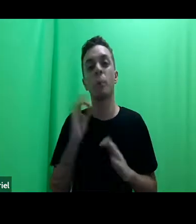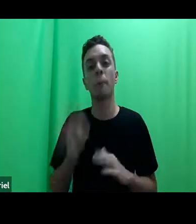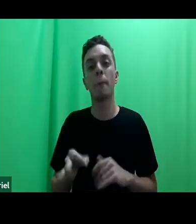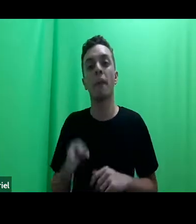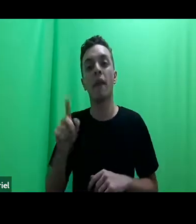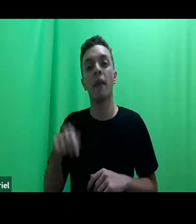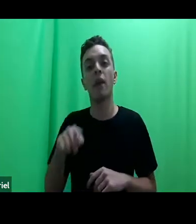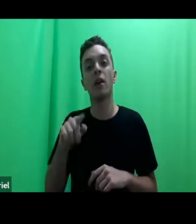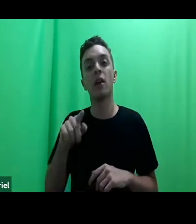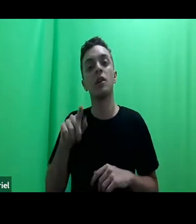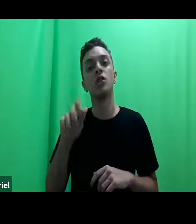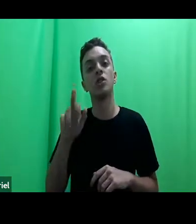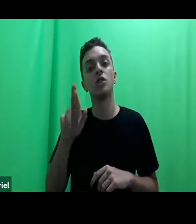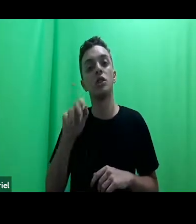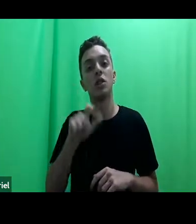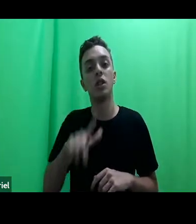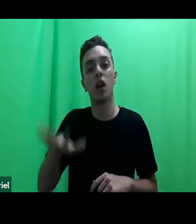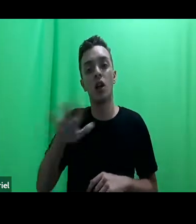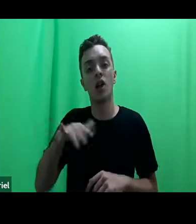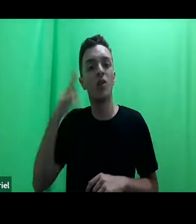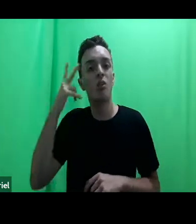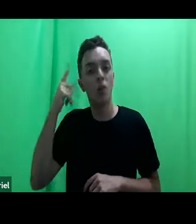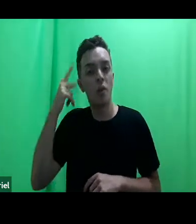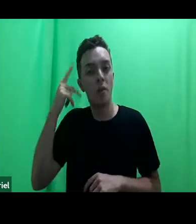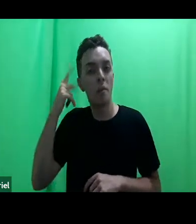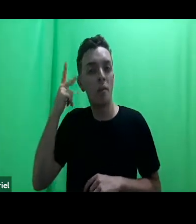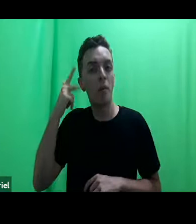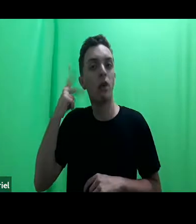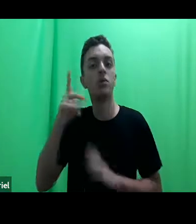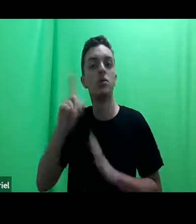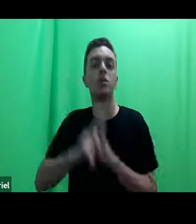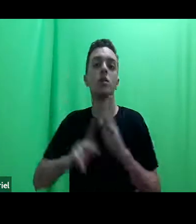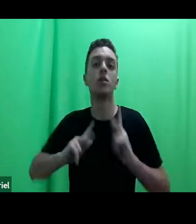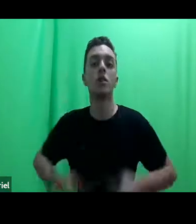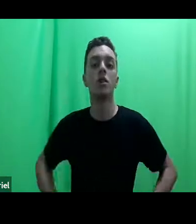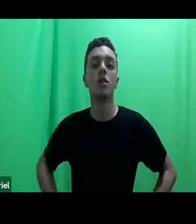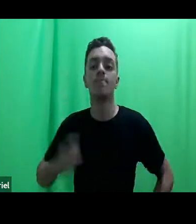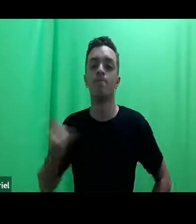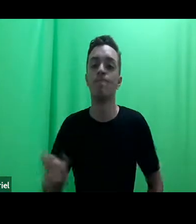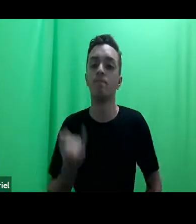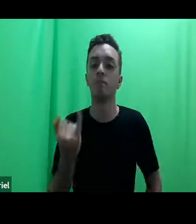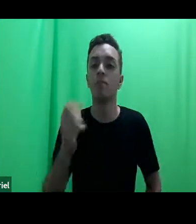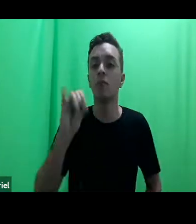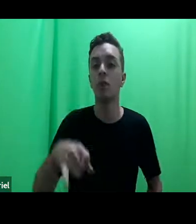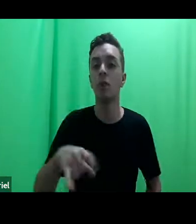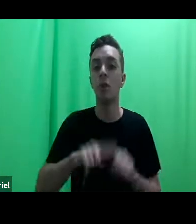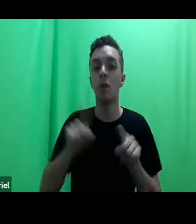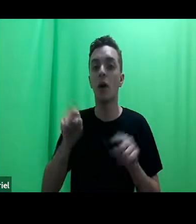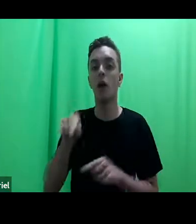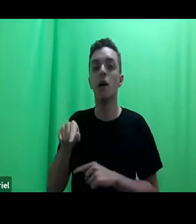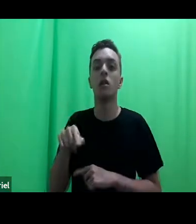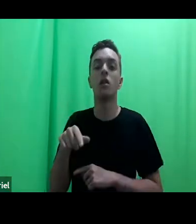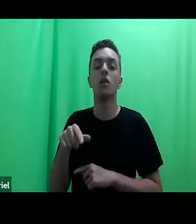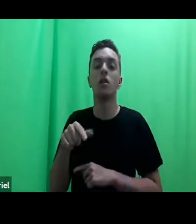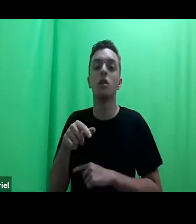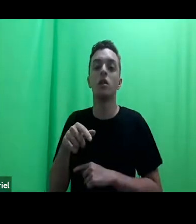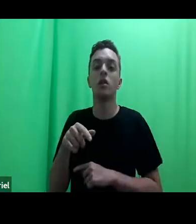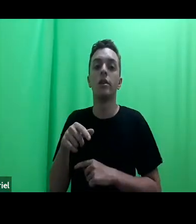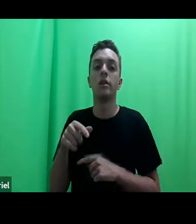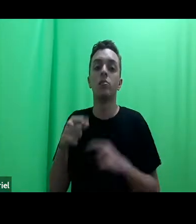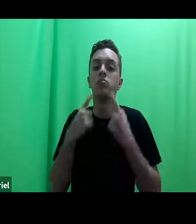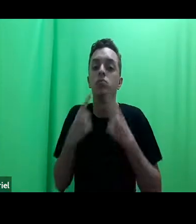é uma abordagem normativa dos direitos humanos. É importante, mas ela não questiona como o Estado